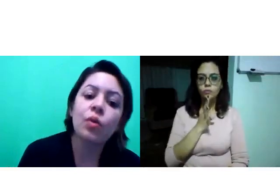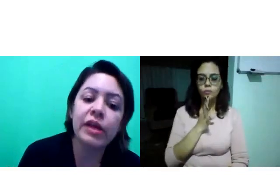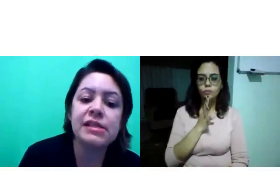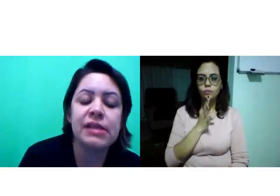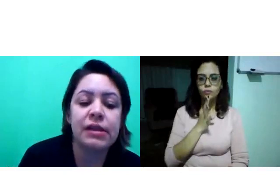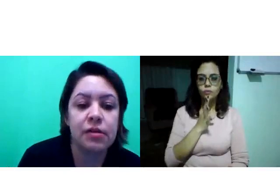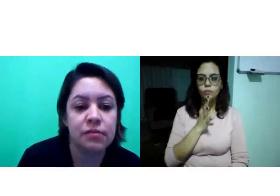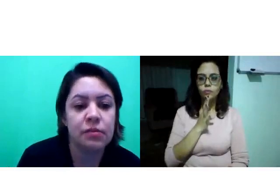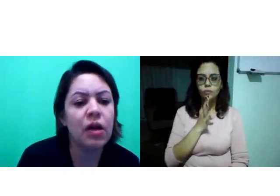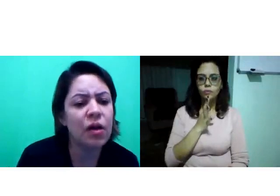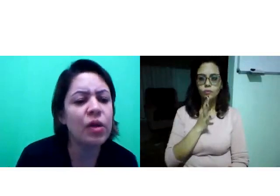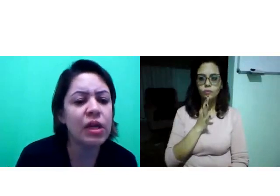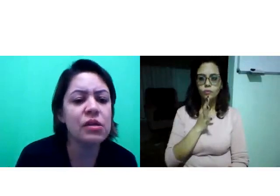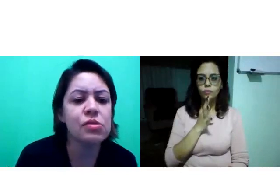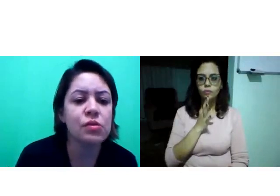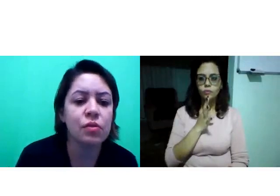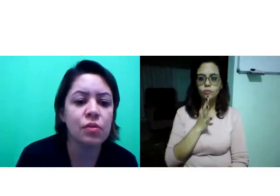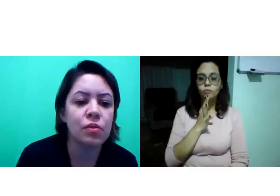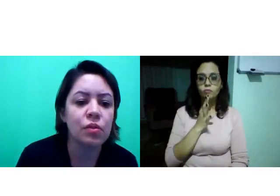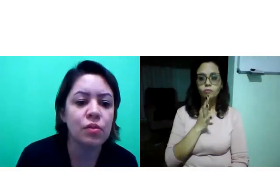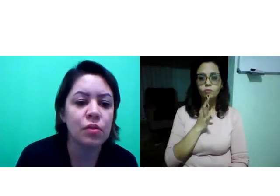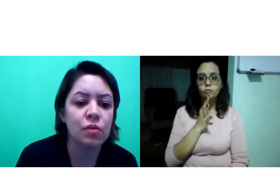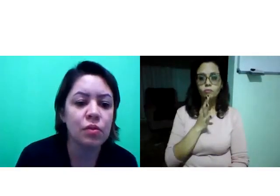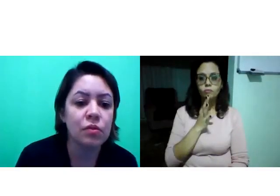Conhecer. Ah, conheço.